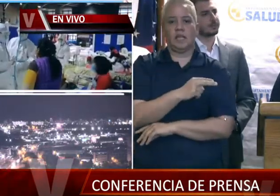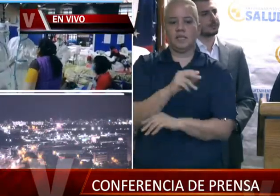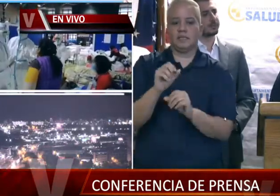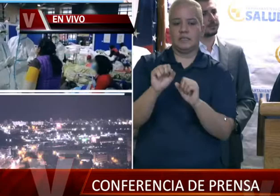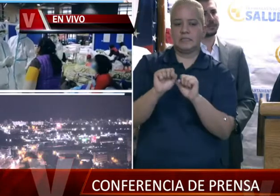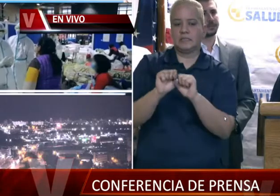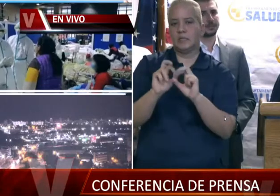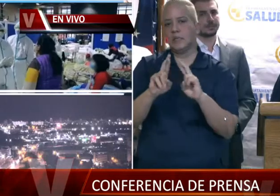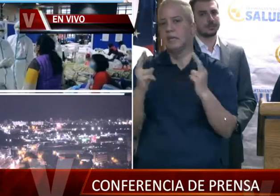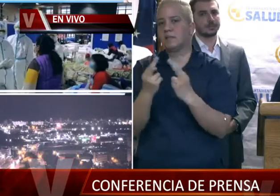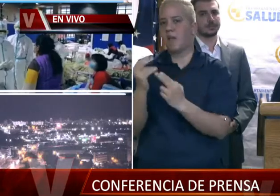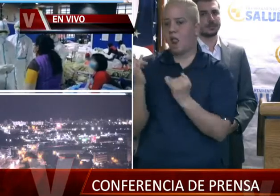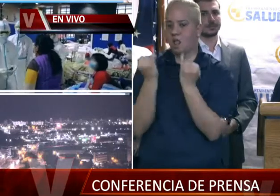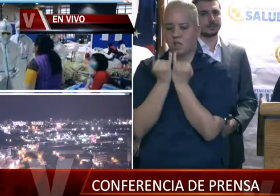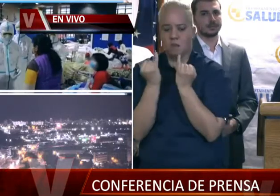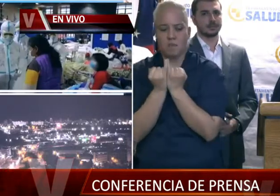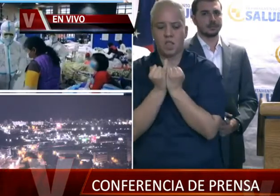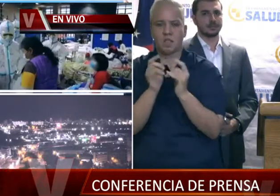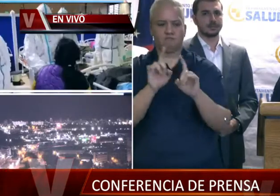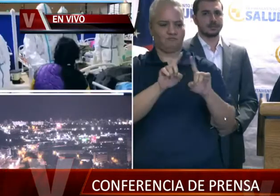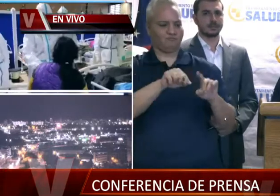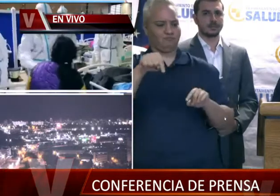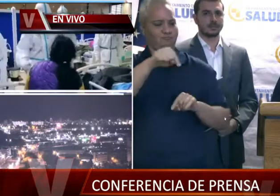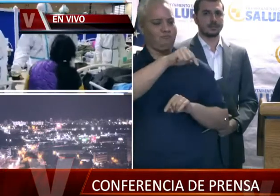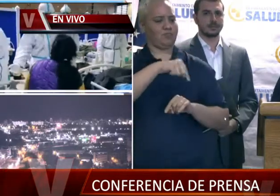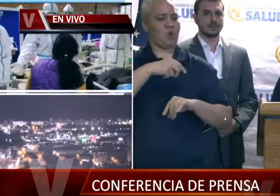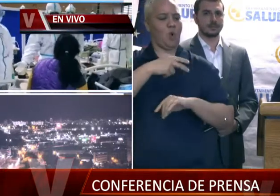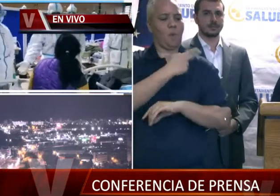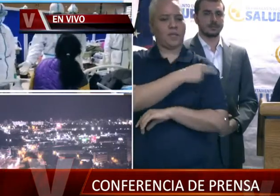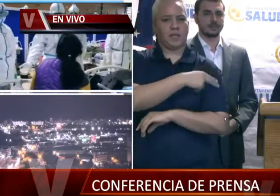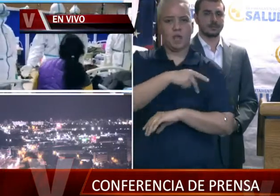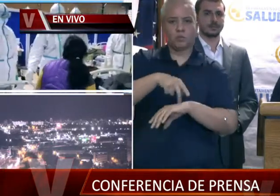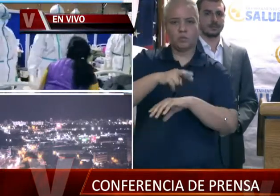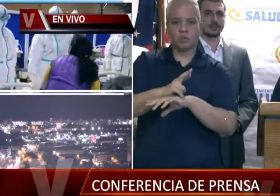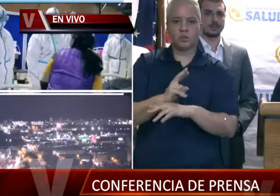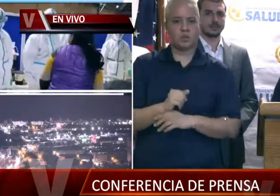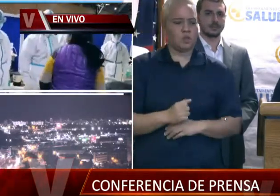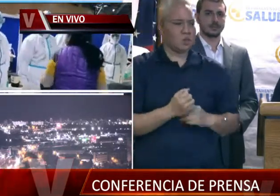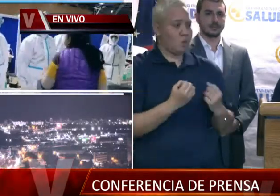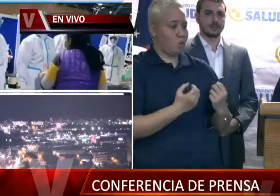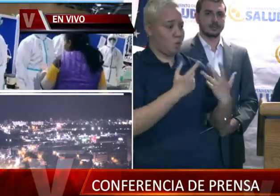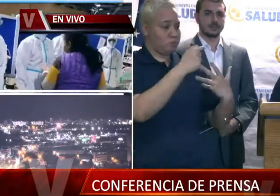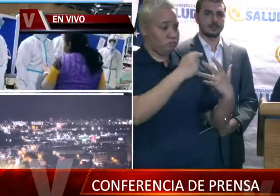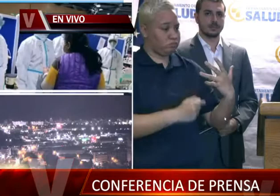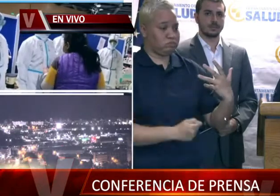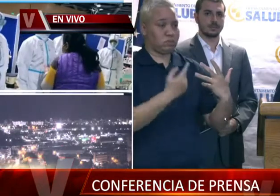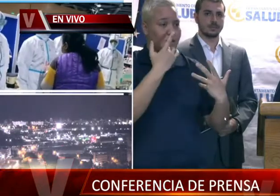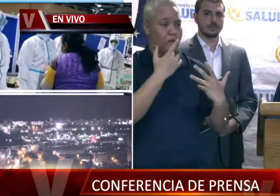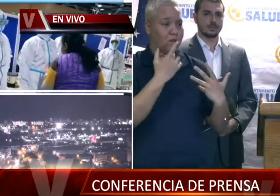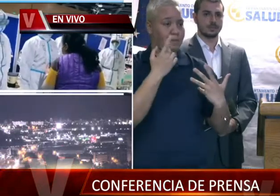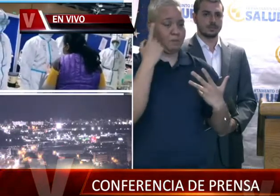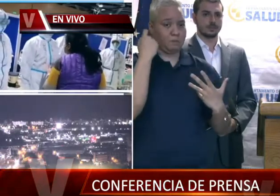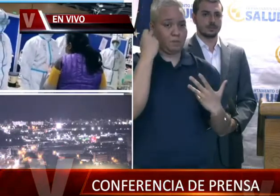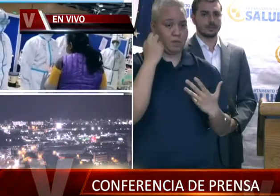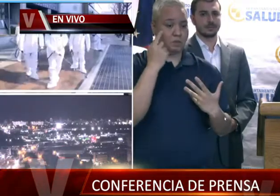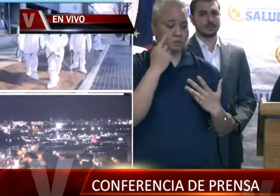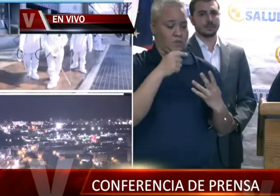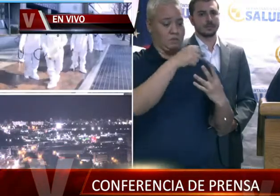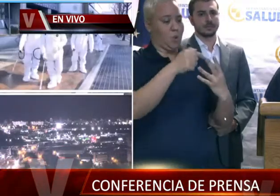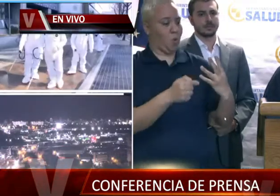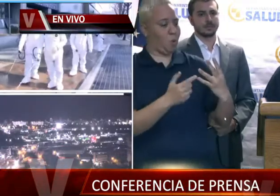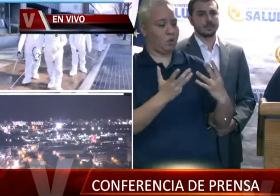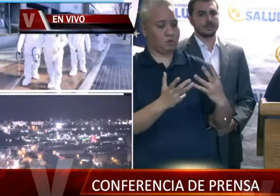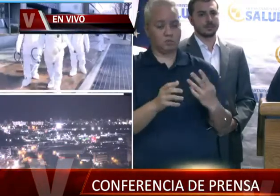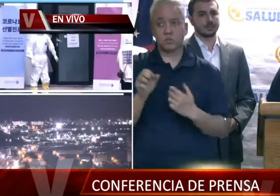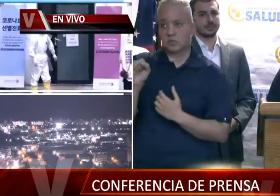de los diferentes hospitales que hay a través de Puerto Rico. Entonces, estos cuatro factores, ¿con cuántos hay que cumplir para que se considere un caso de herido con los cuatro? O sea, que una